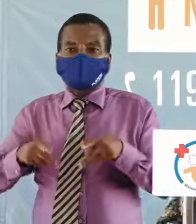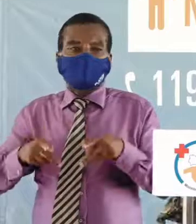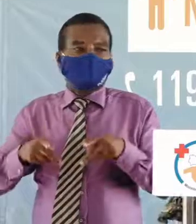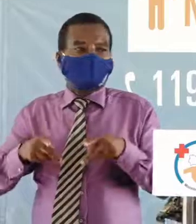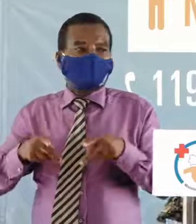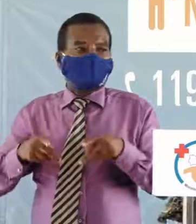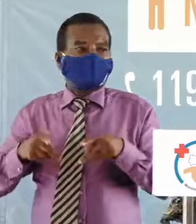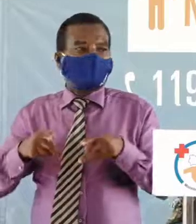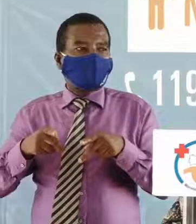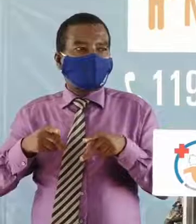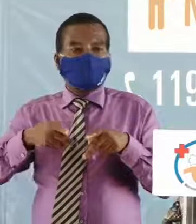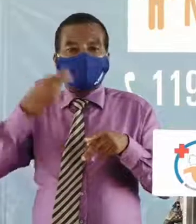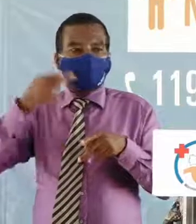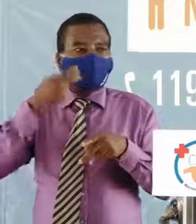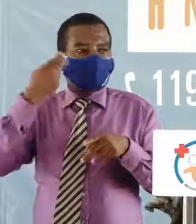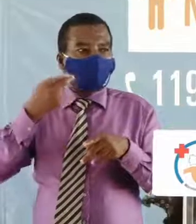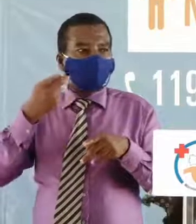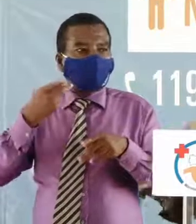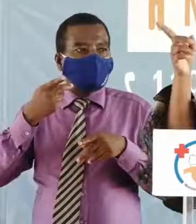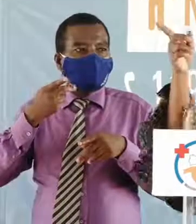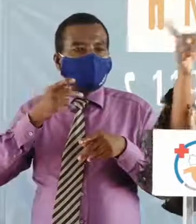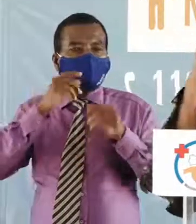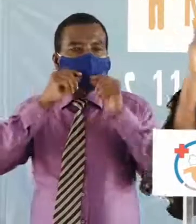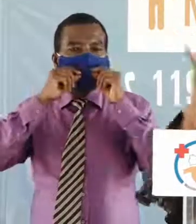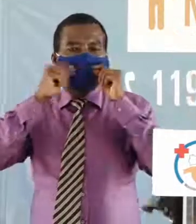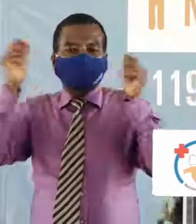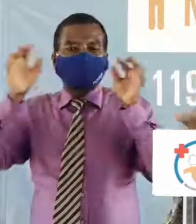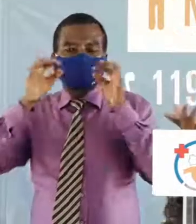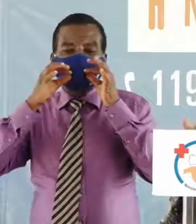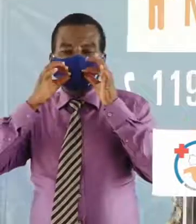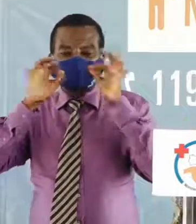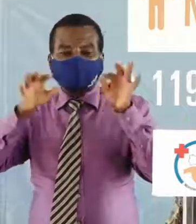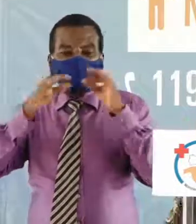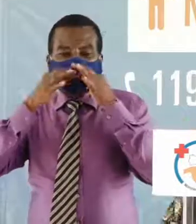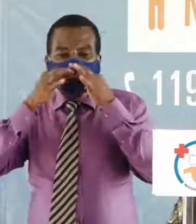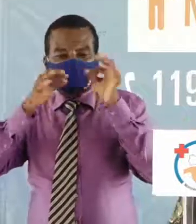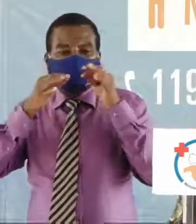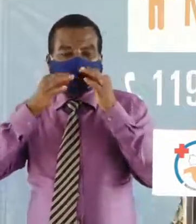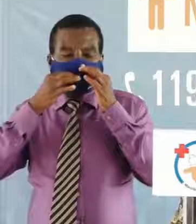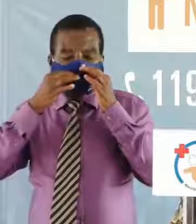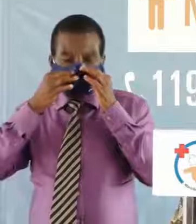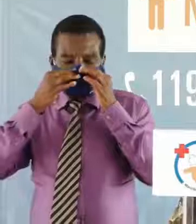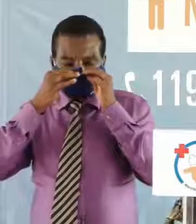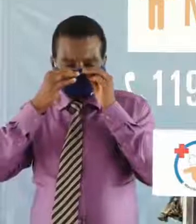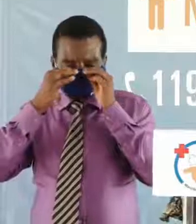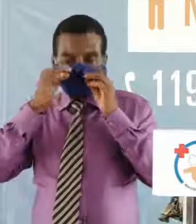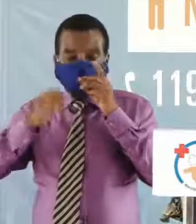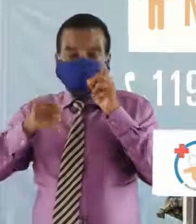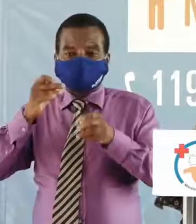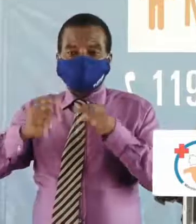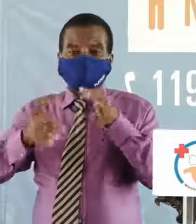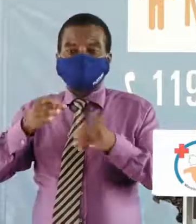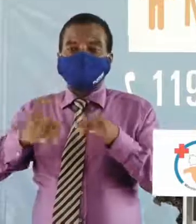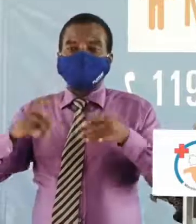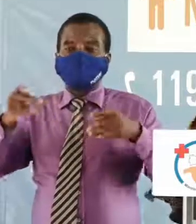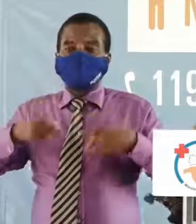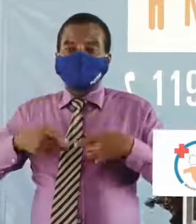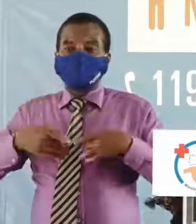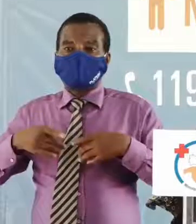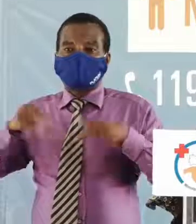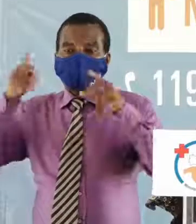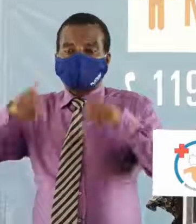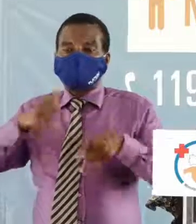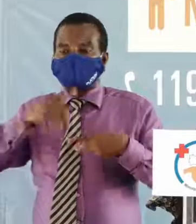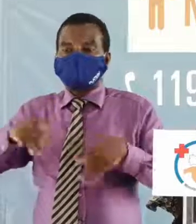l'époque là quand ils parlent même qu'ils parlent de covid les crachats peuvent sauter de côté mais si la personne est contaminée vous voyez bien que déjà le micro